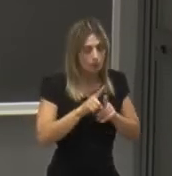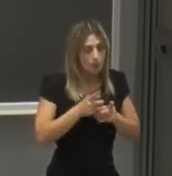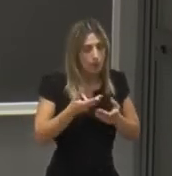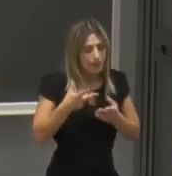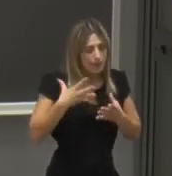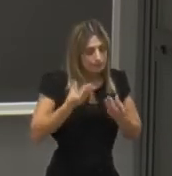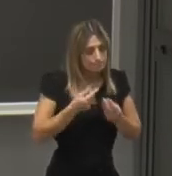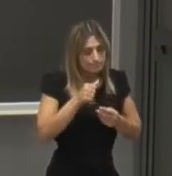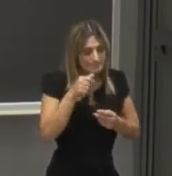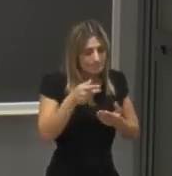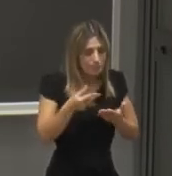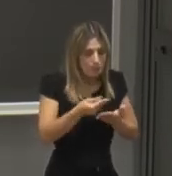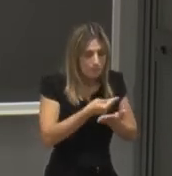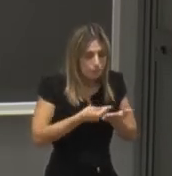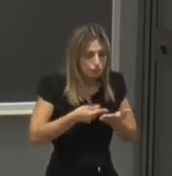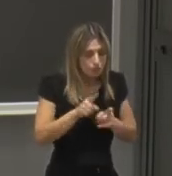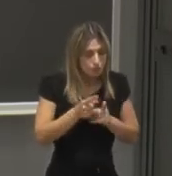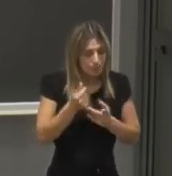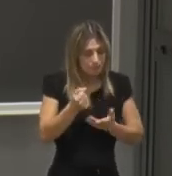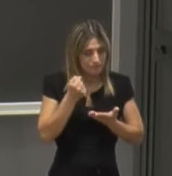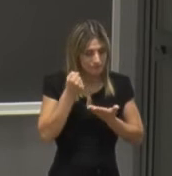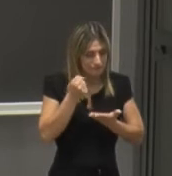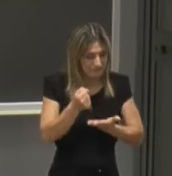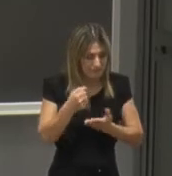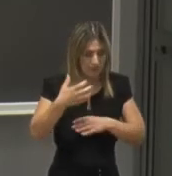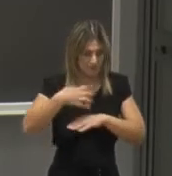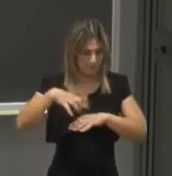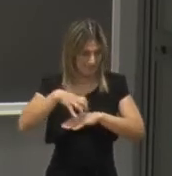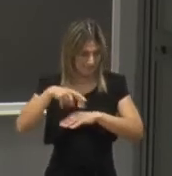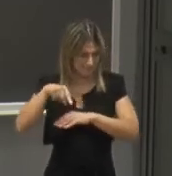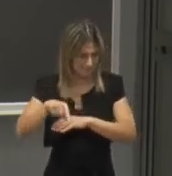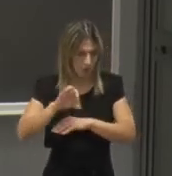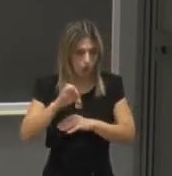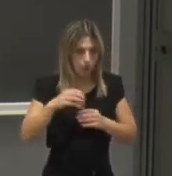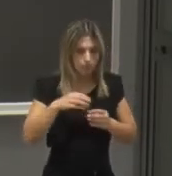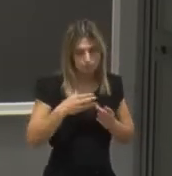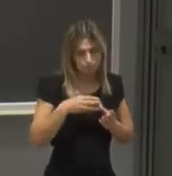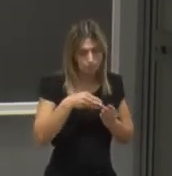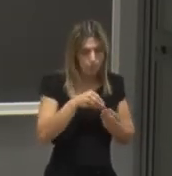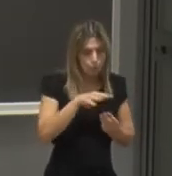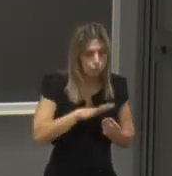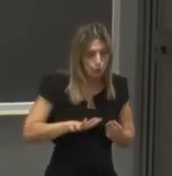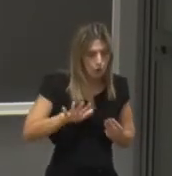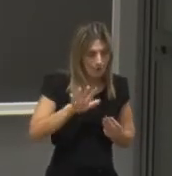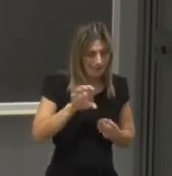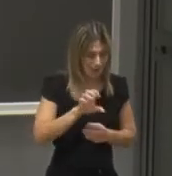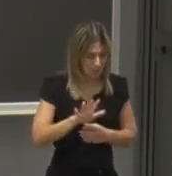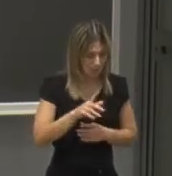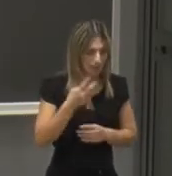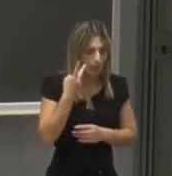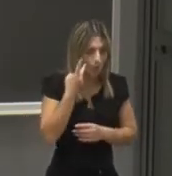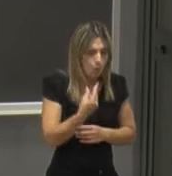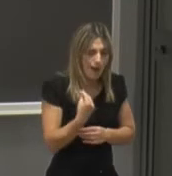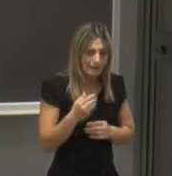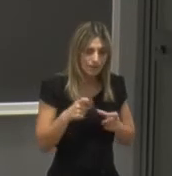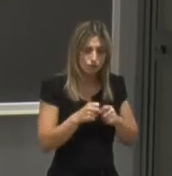una serie di progetti finanziati sia dal ministero ma anche dall'unione europea che guardano a quella